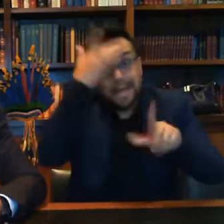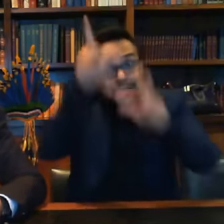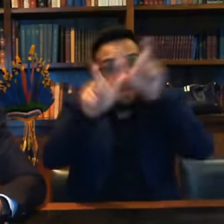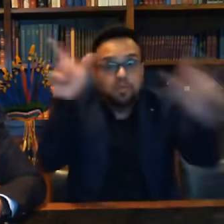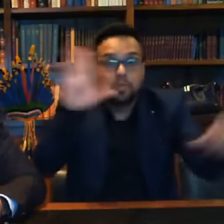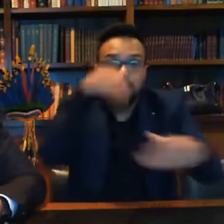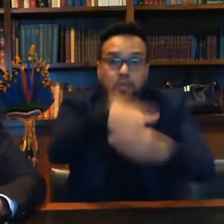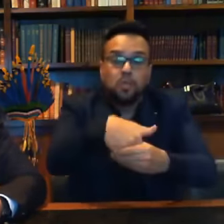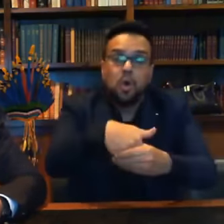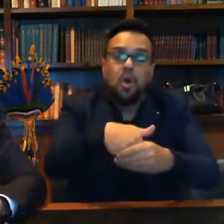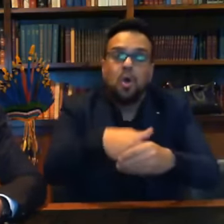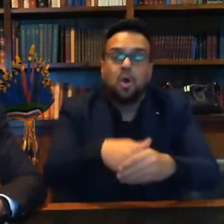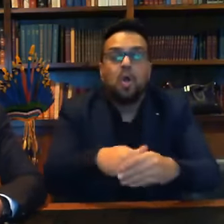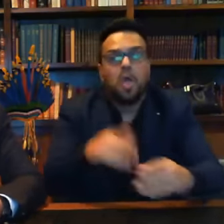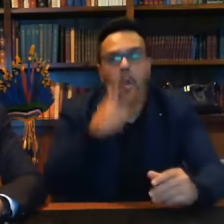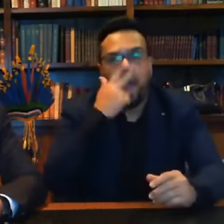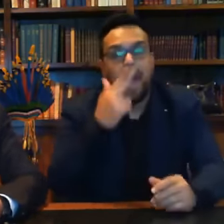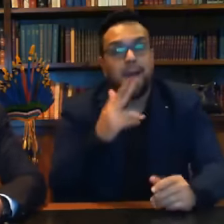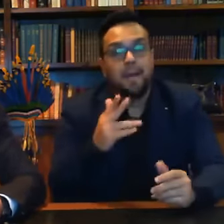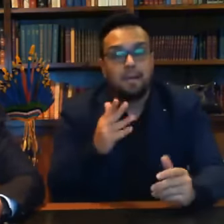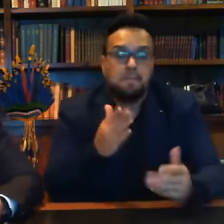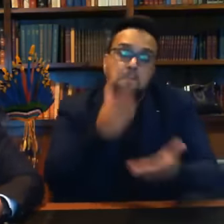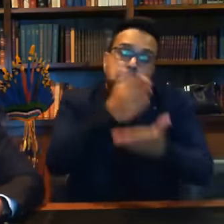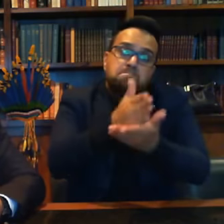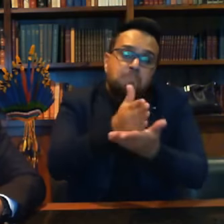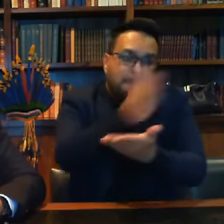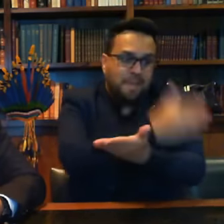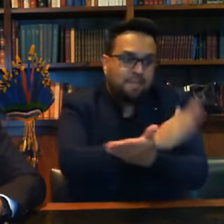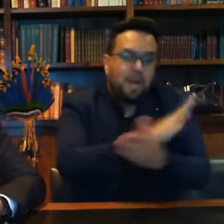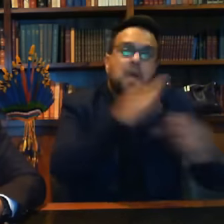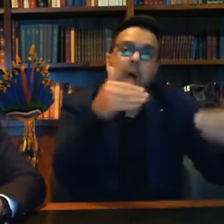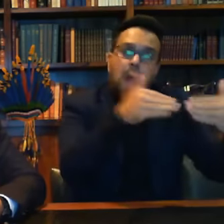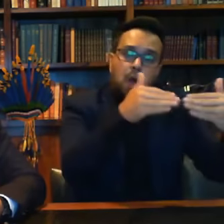praticamente metade foi a favor e metade foi contra.